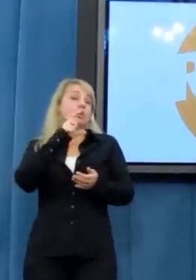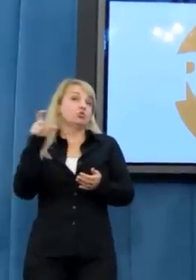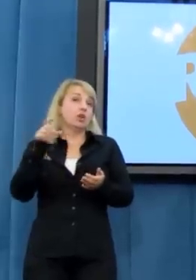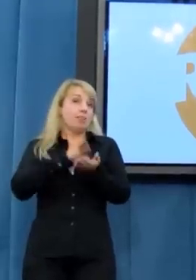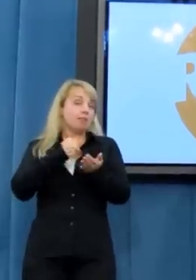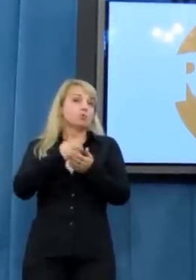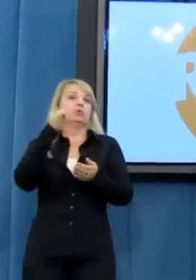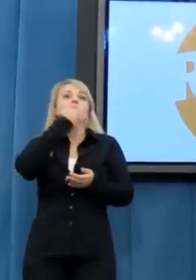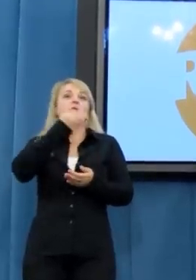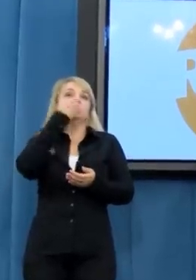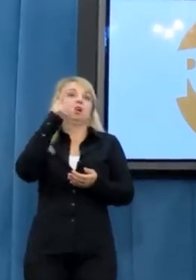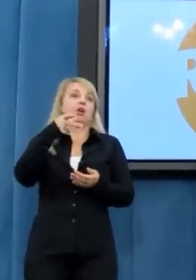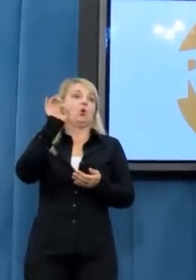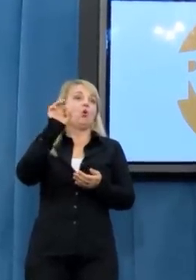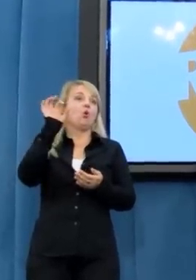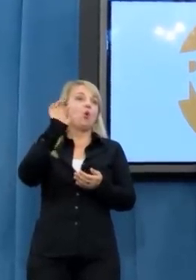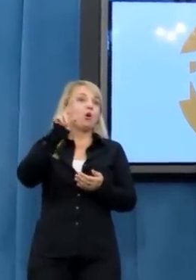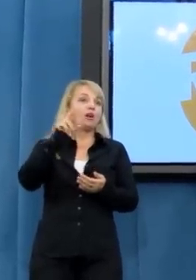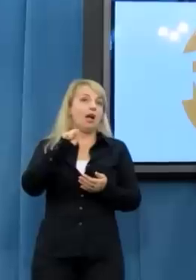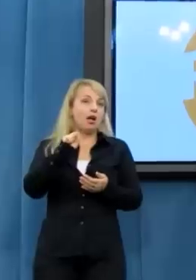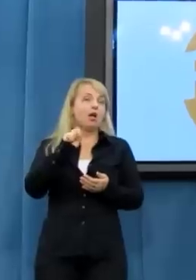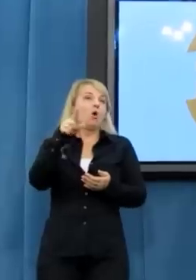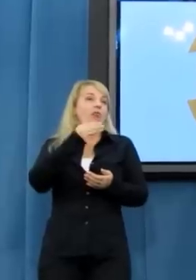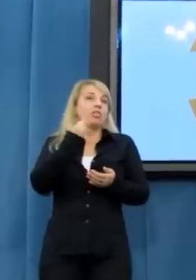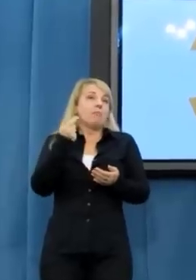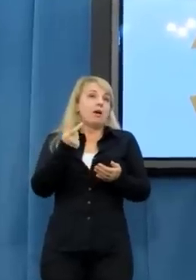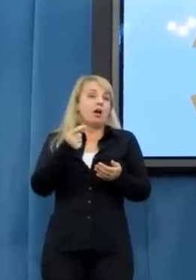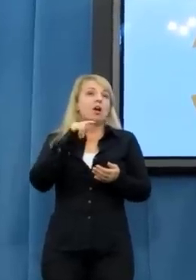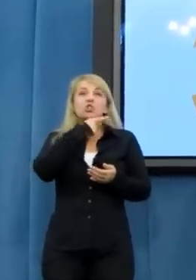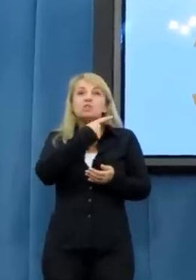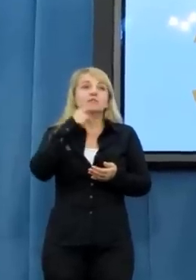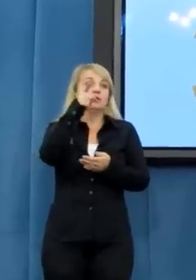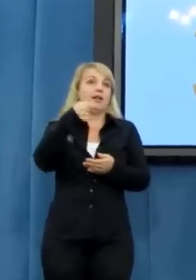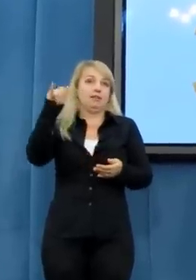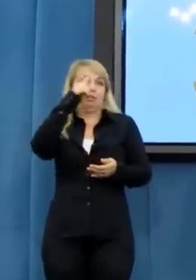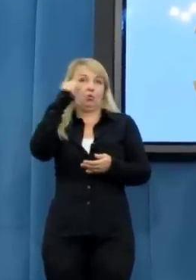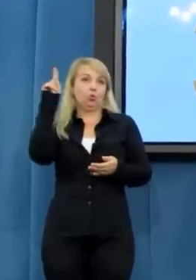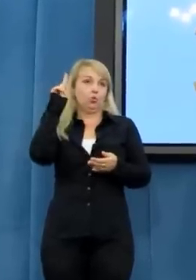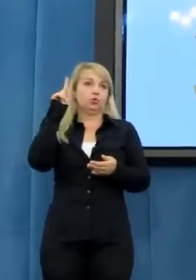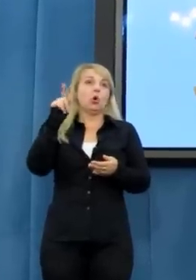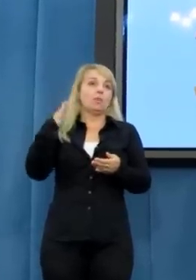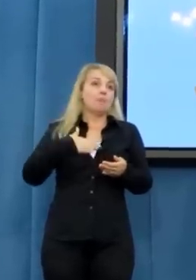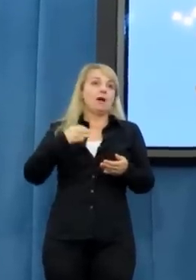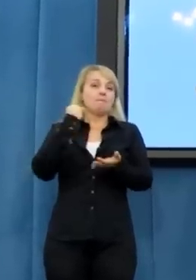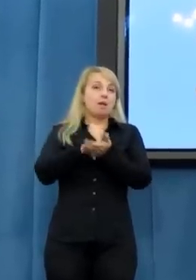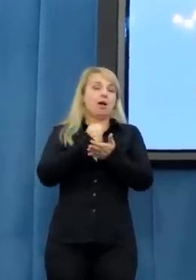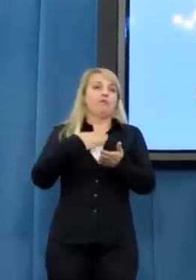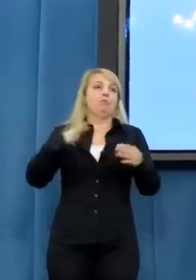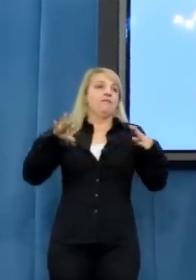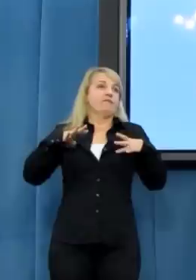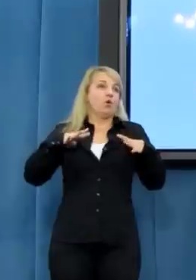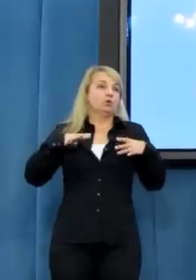Kora, którzy nie szkodząc nikomu, chcą korzystać ze swojej wolności, i swoich praw do